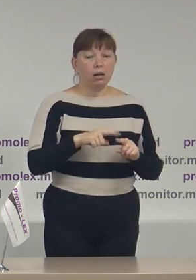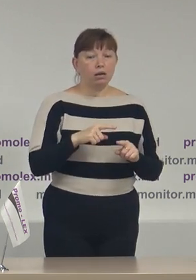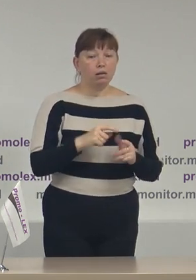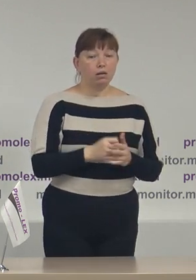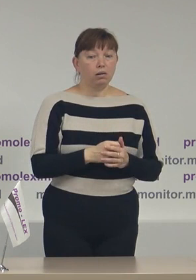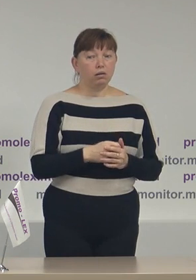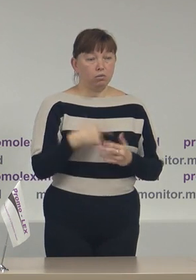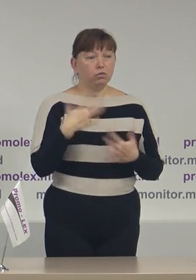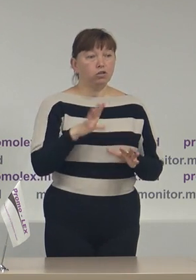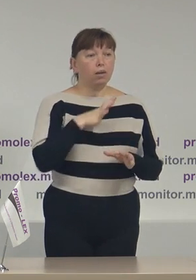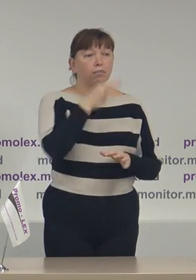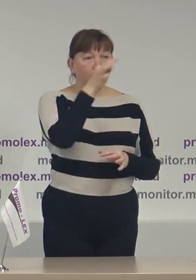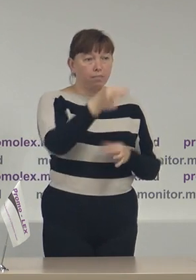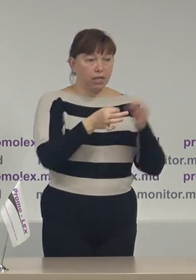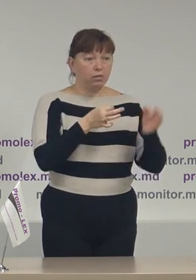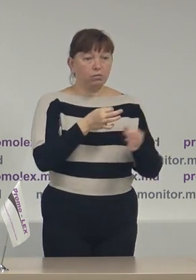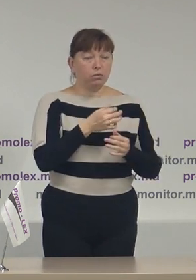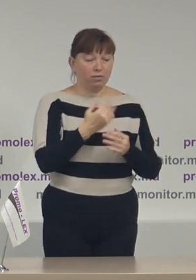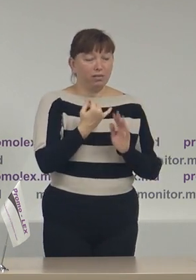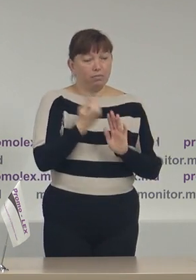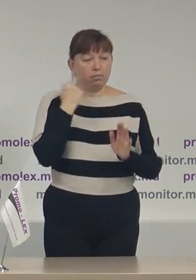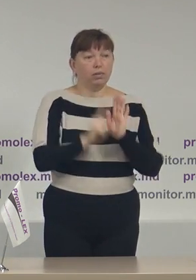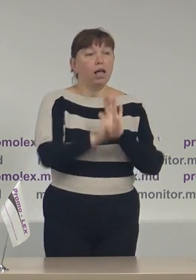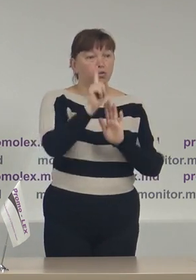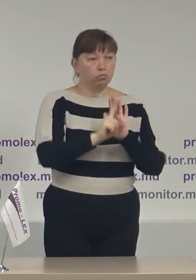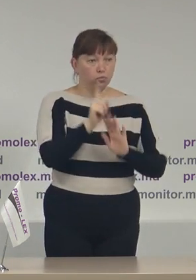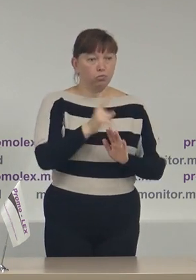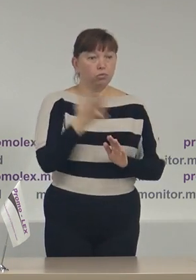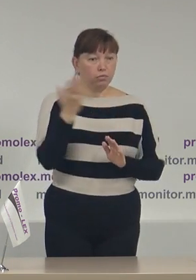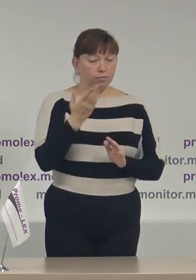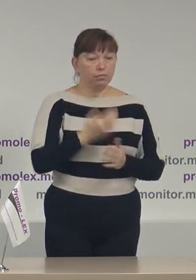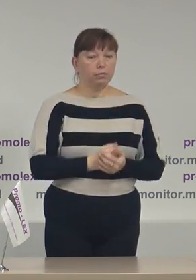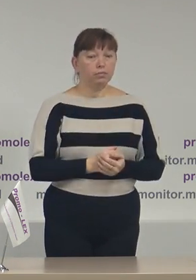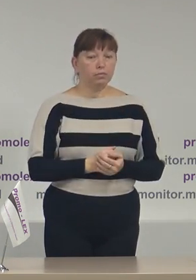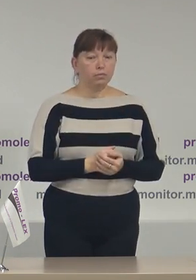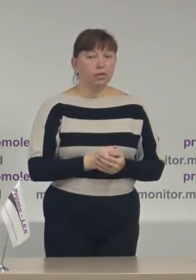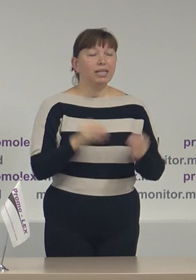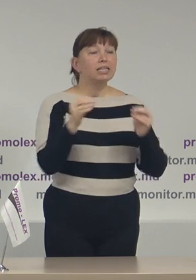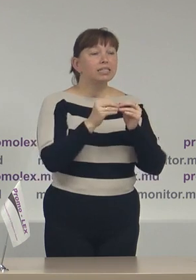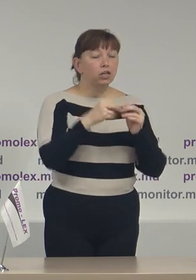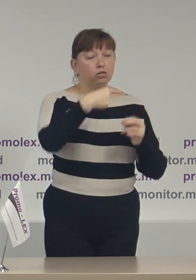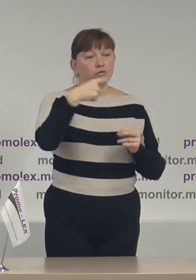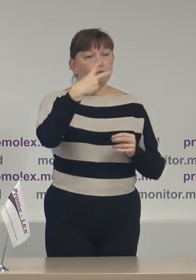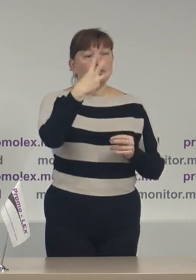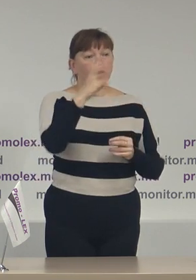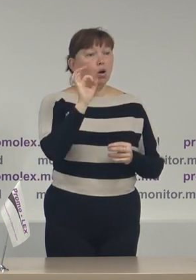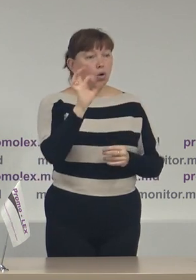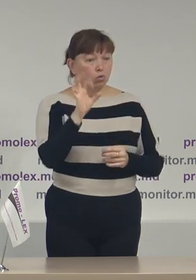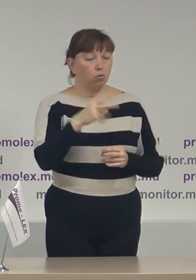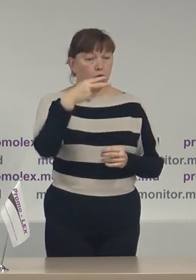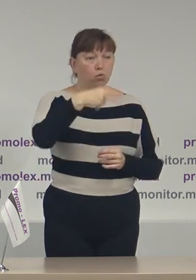menționat mai devreme, adică 10-23 octombrie